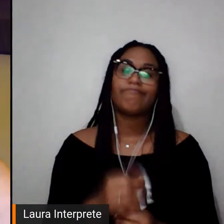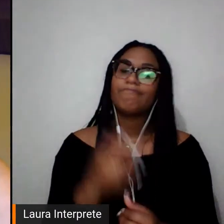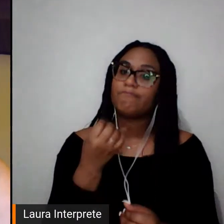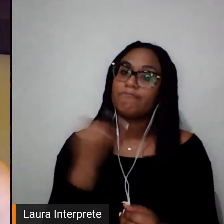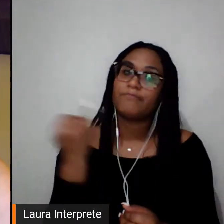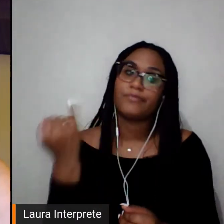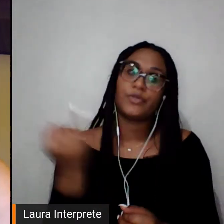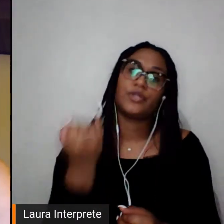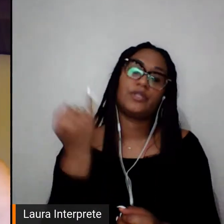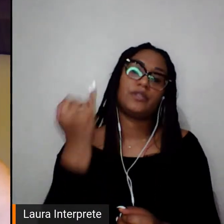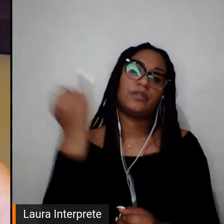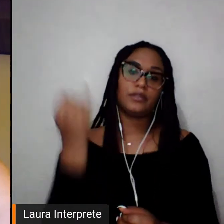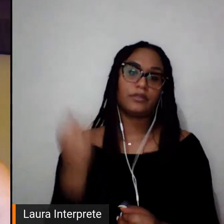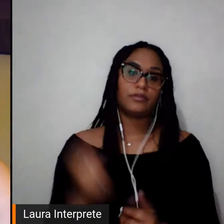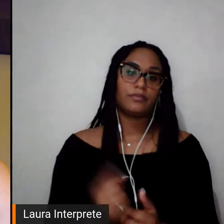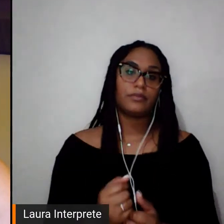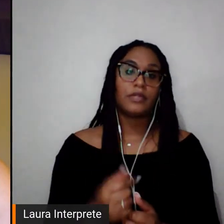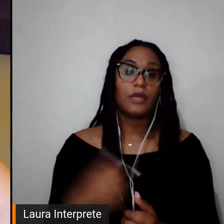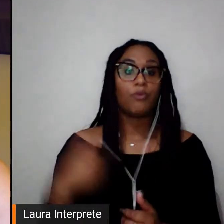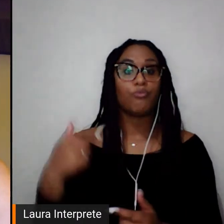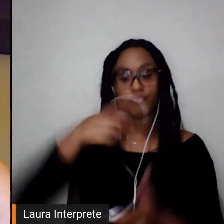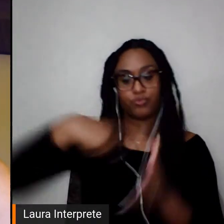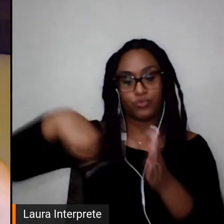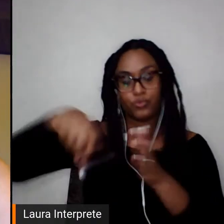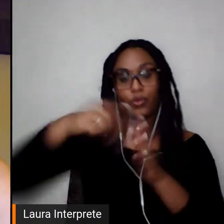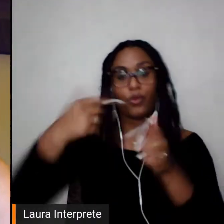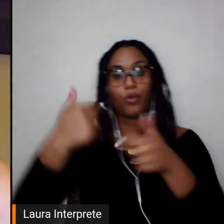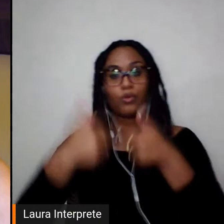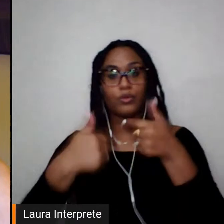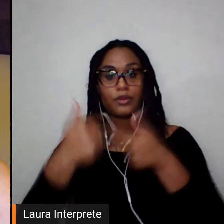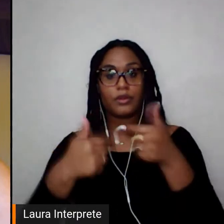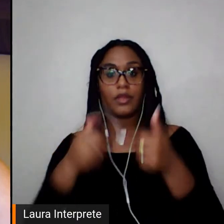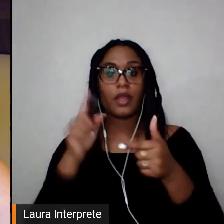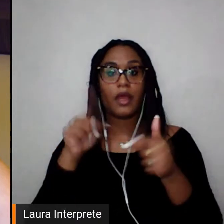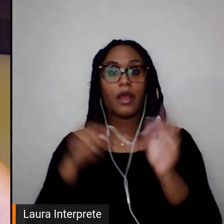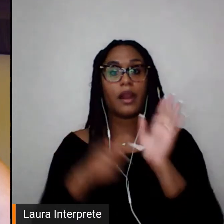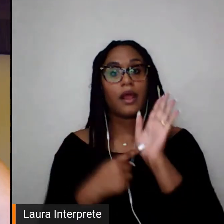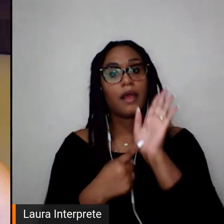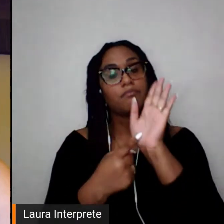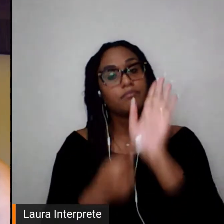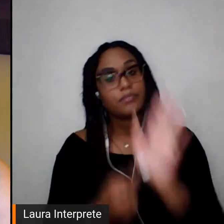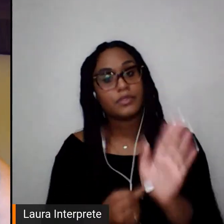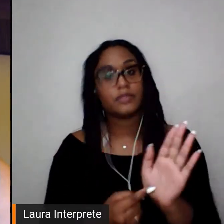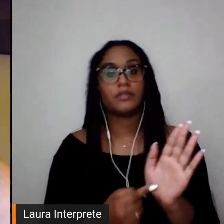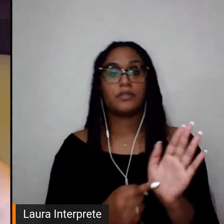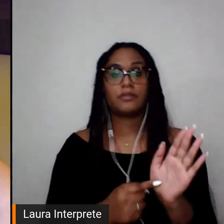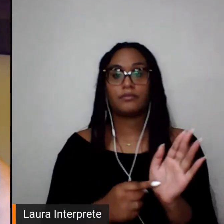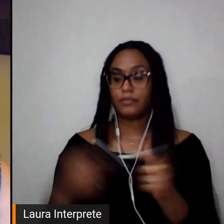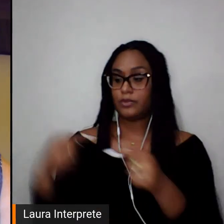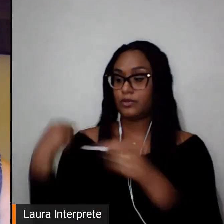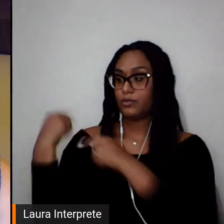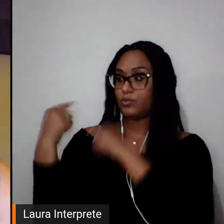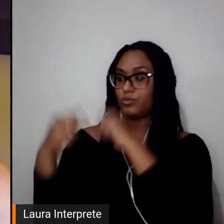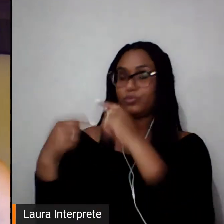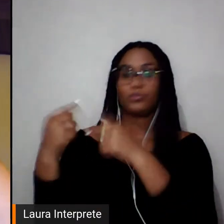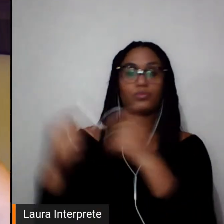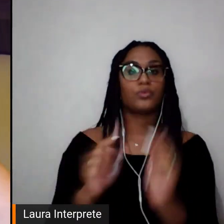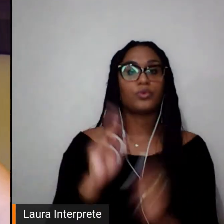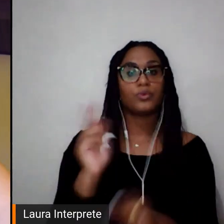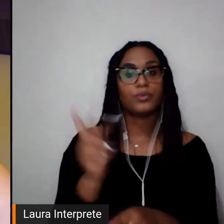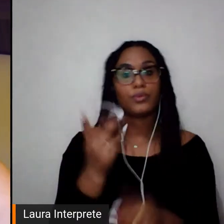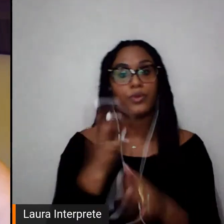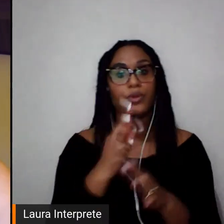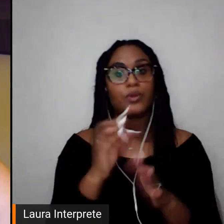nesse sentido de poder resgatar essa história, de contar de diferentes formas essa